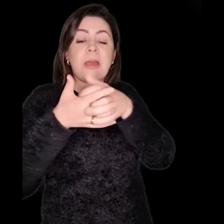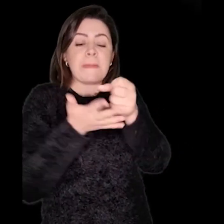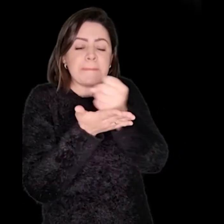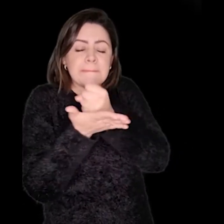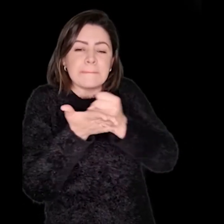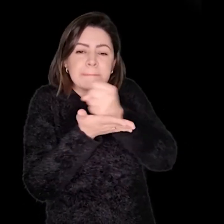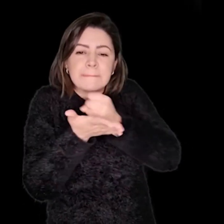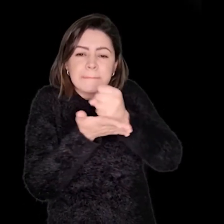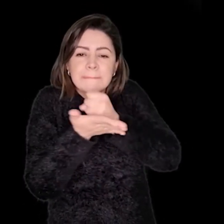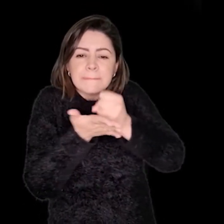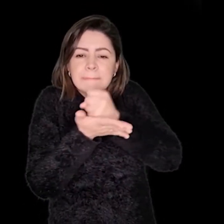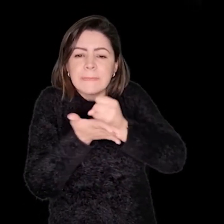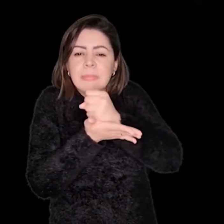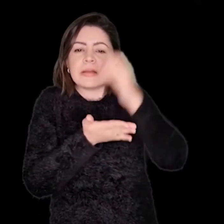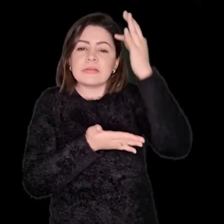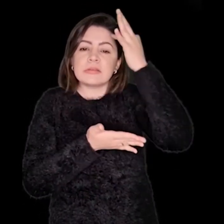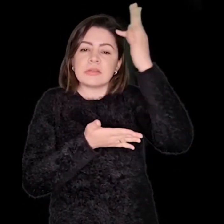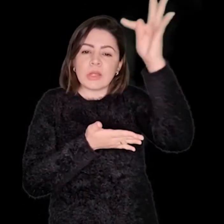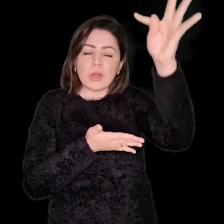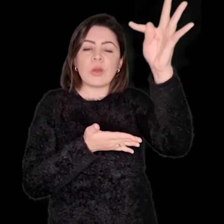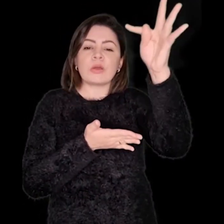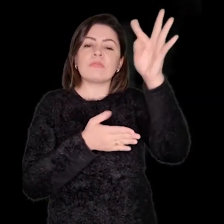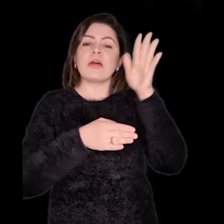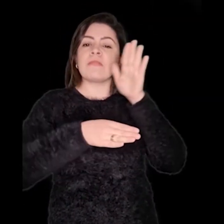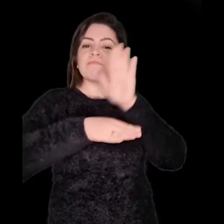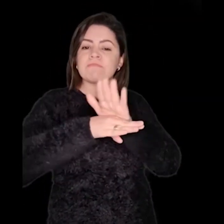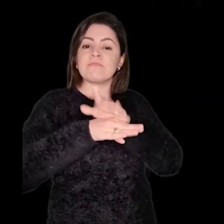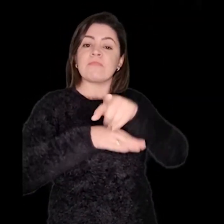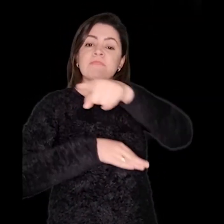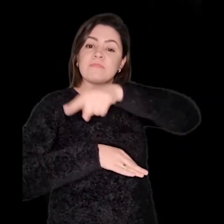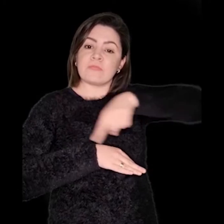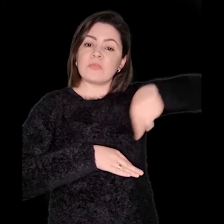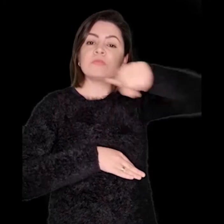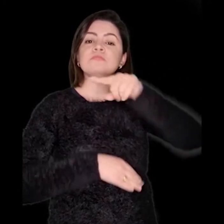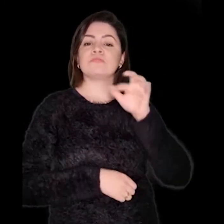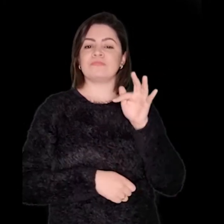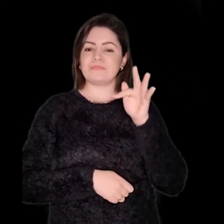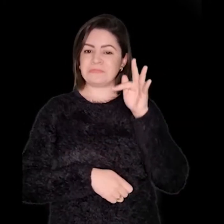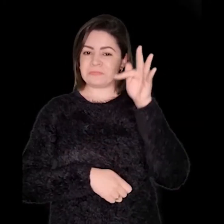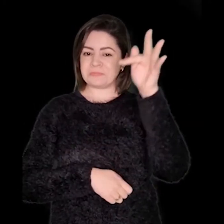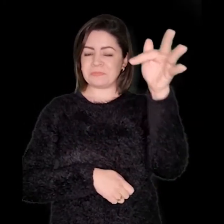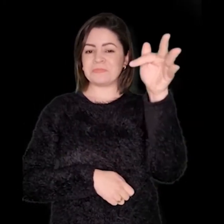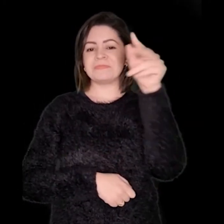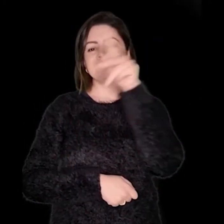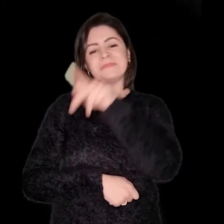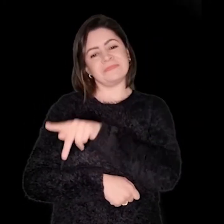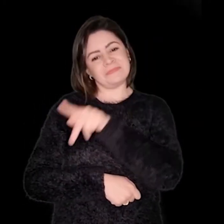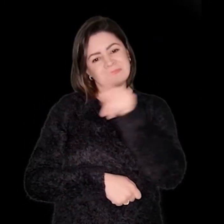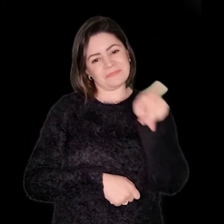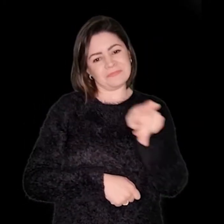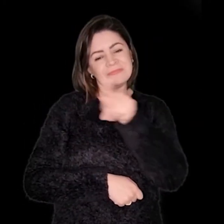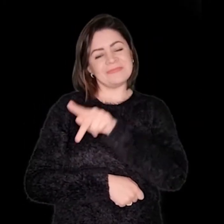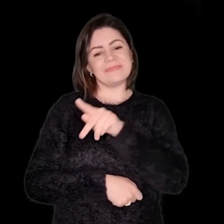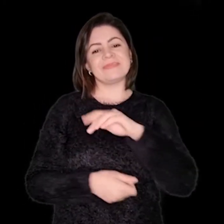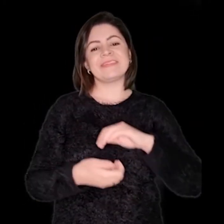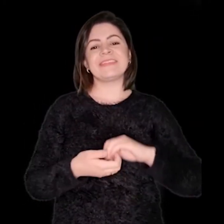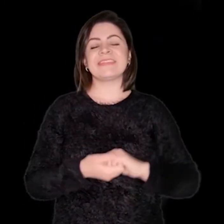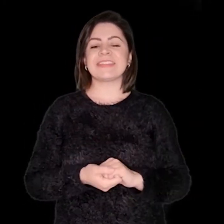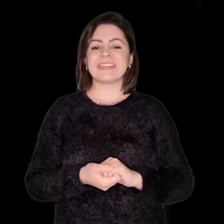que a permeiam, numa tentativa de que vocês tenham uma excelente base teórica para atuar enquanto futuros